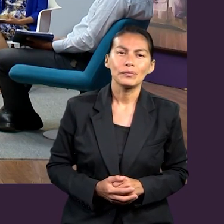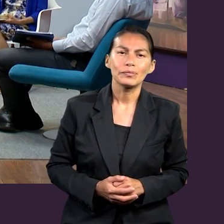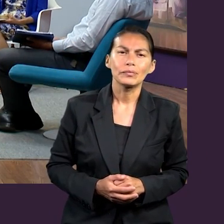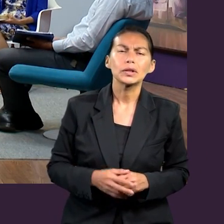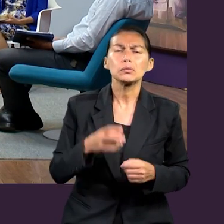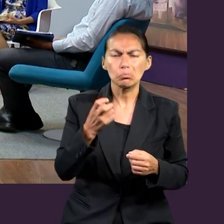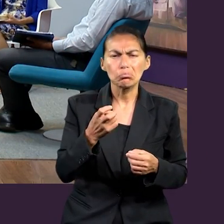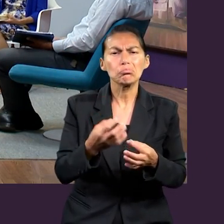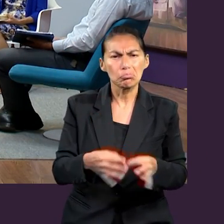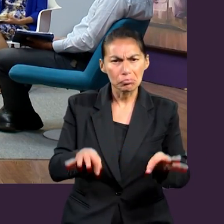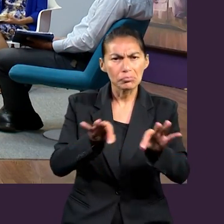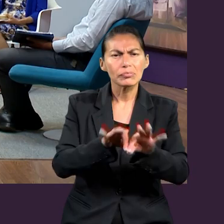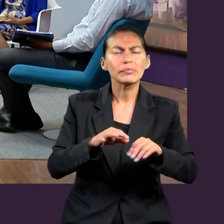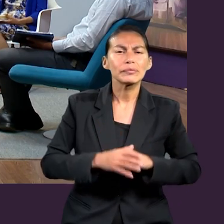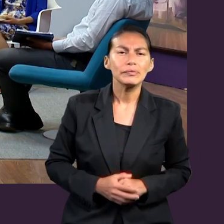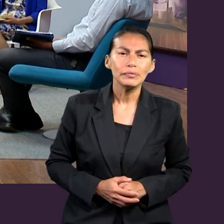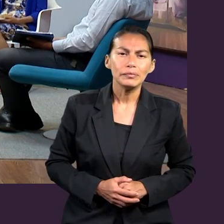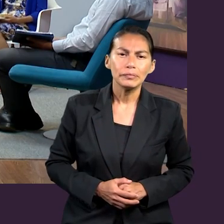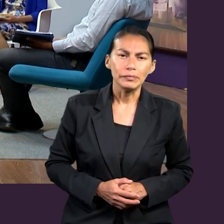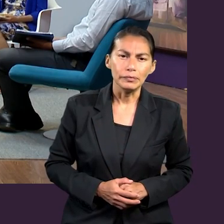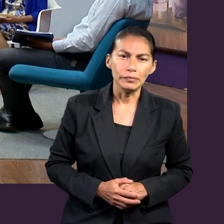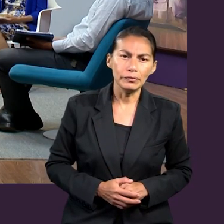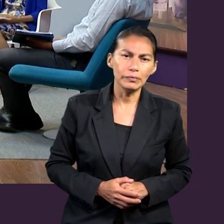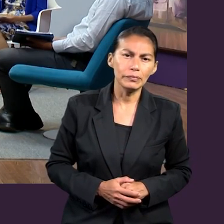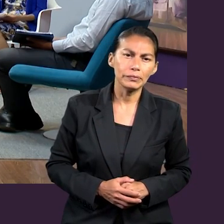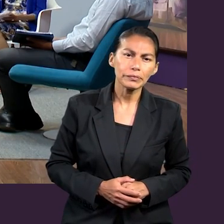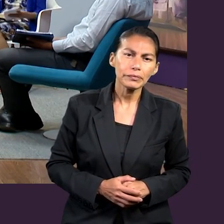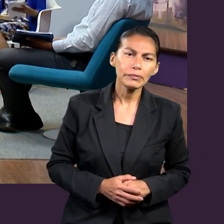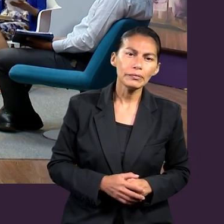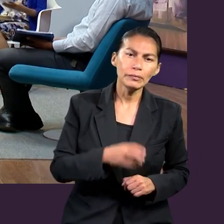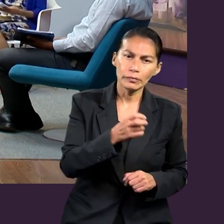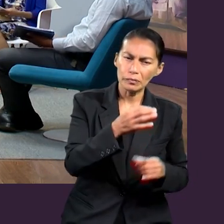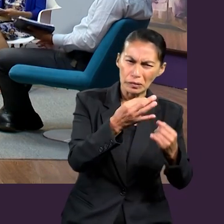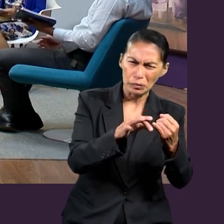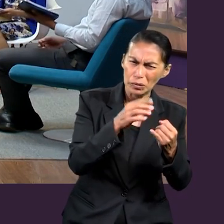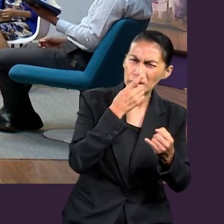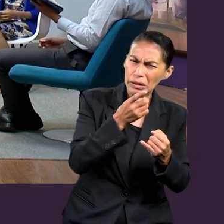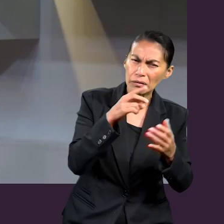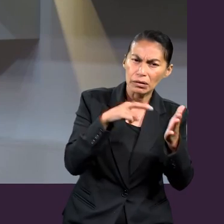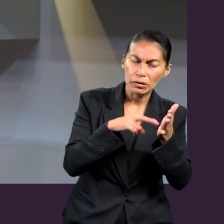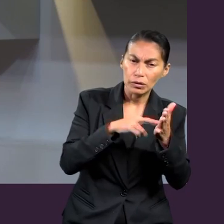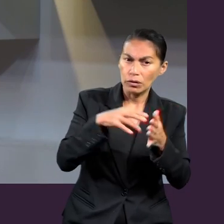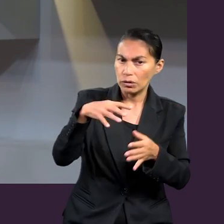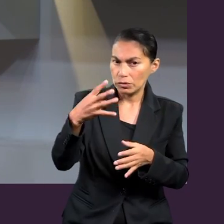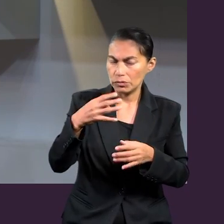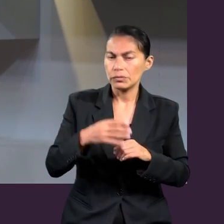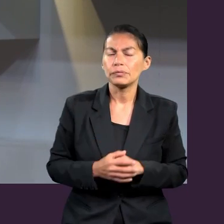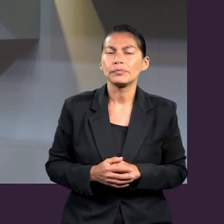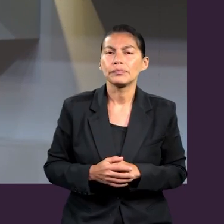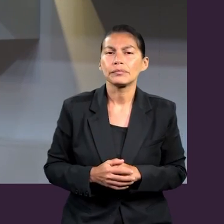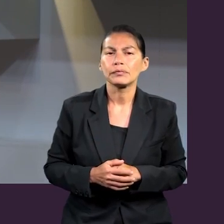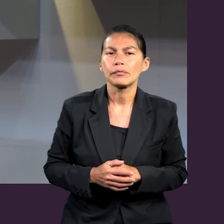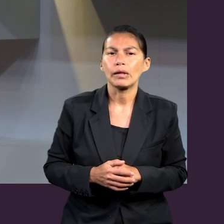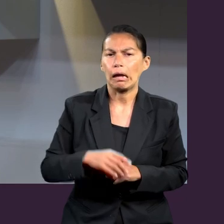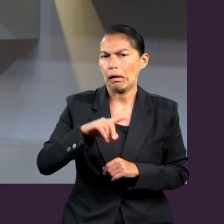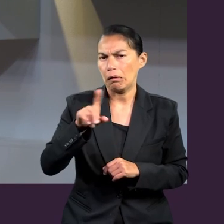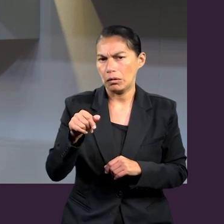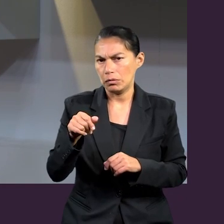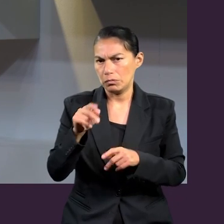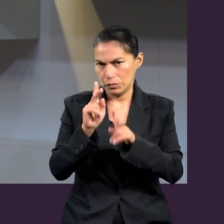lo que él menciona. Y esa última parte que mencionaste en el versículo 14, lo vamos a ver al regresar. En